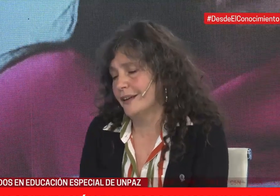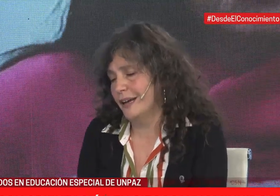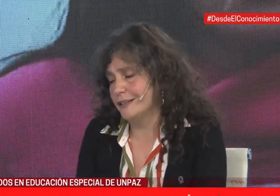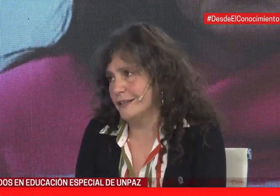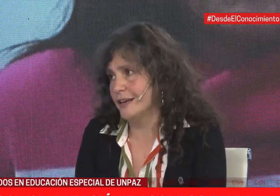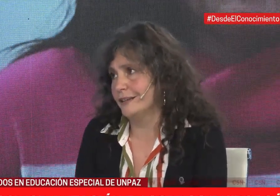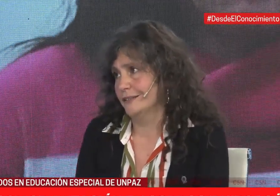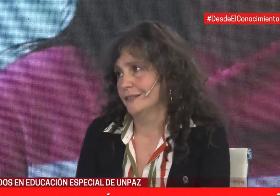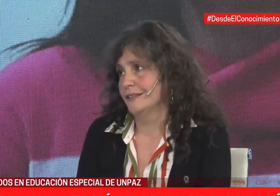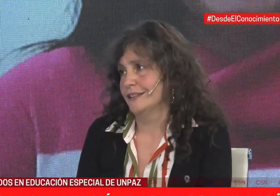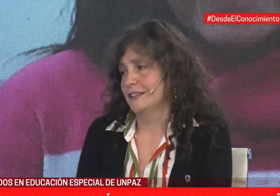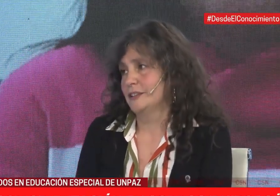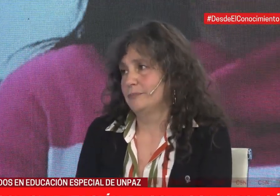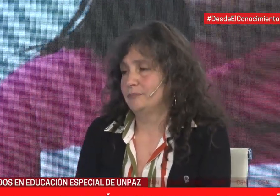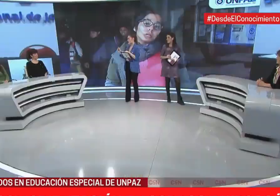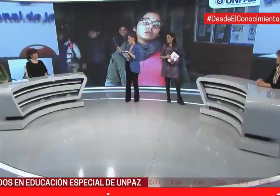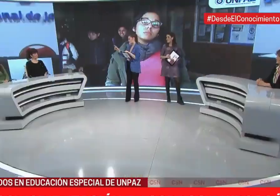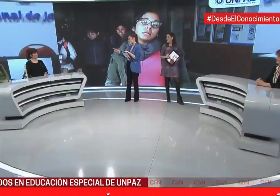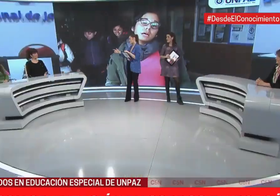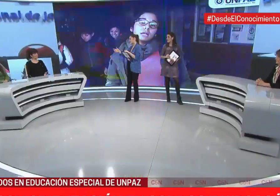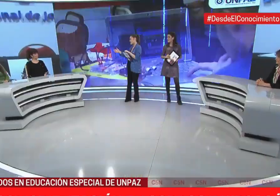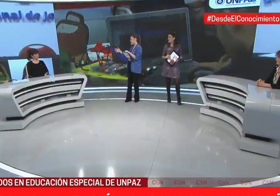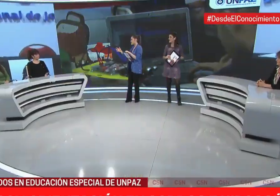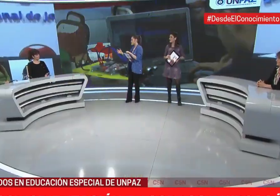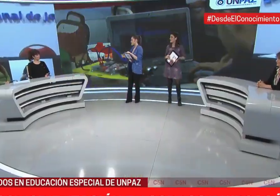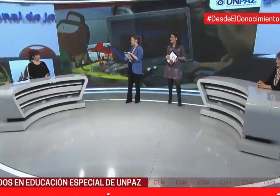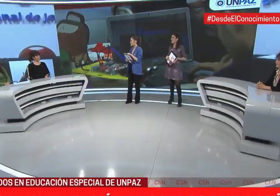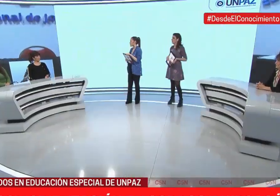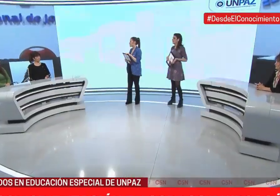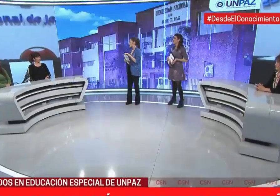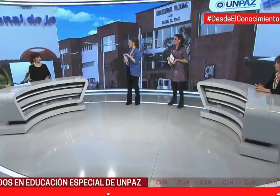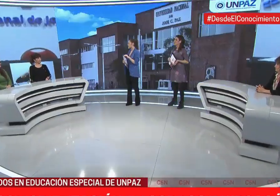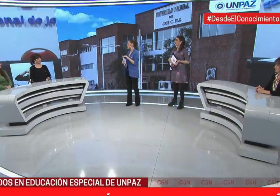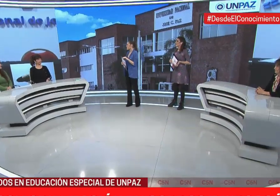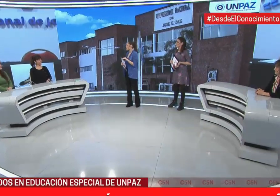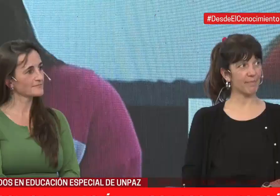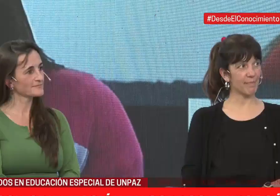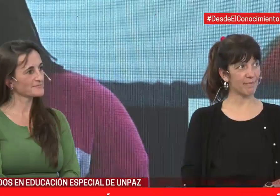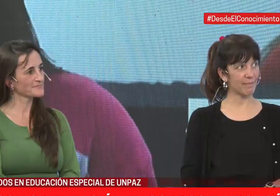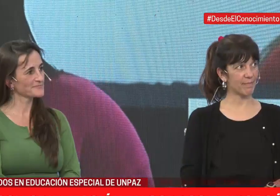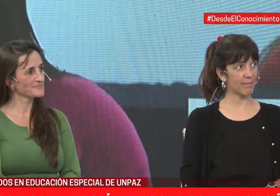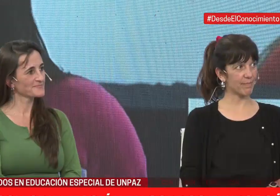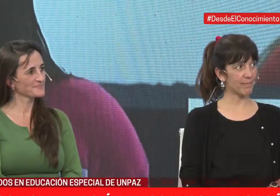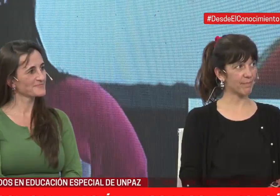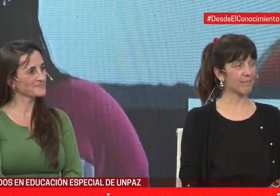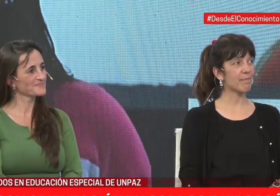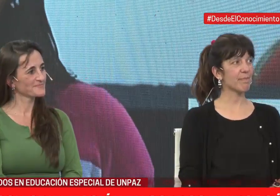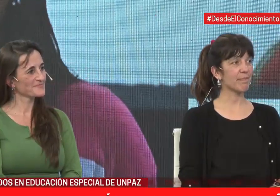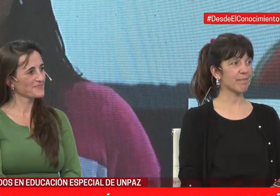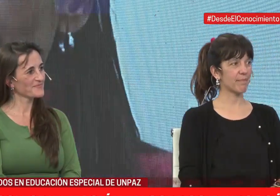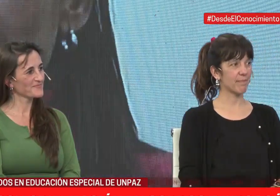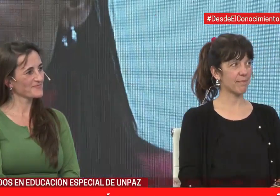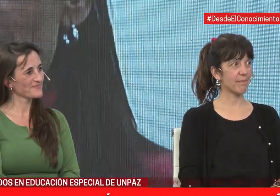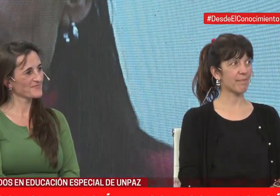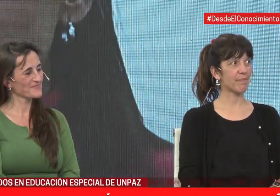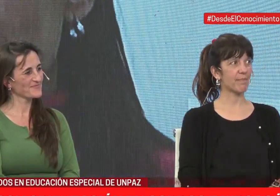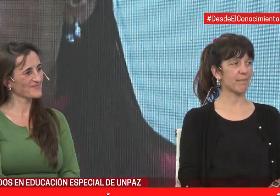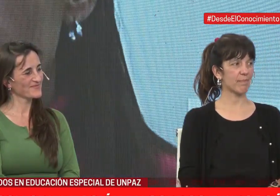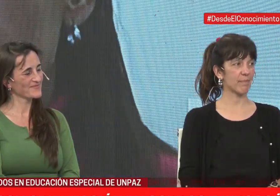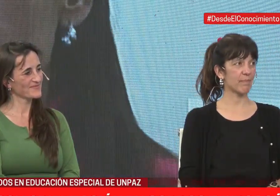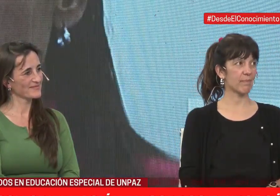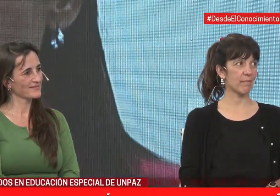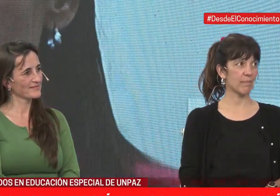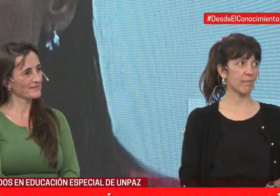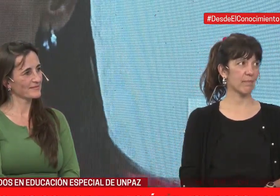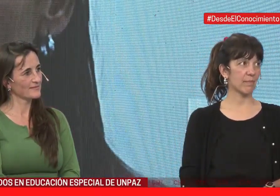más a enseñar. No quiero cerrar sin también darle la posibilidad de concluir tanto a las dos que están presentes, gracias a ambas por